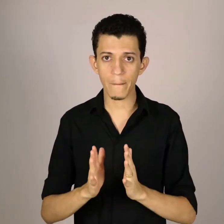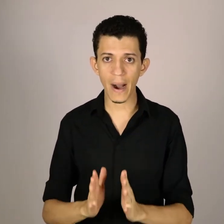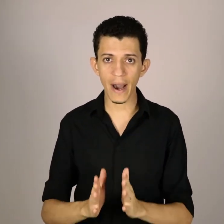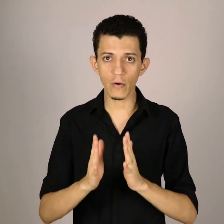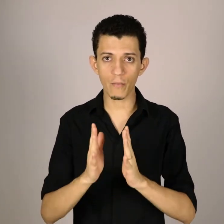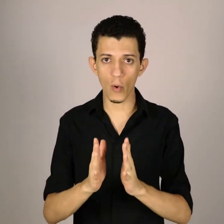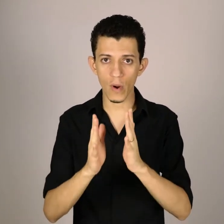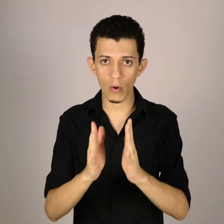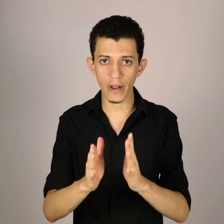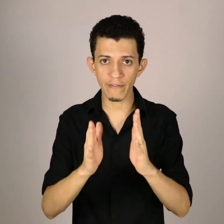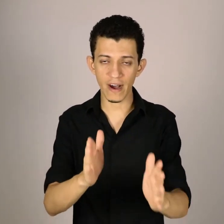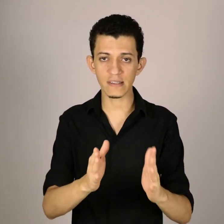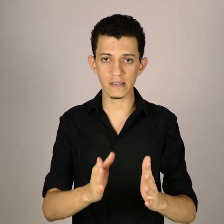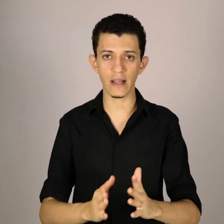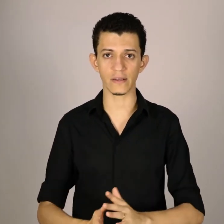Pare um pouco agora e faça silêncio.